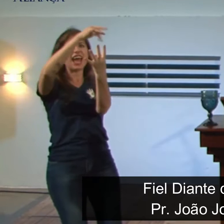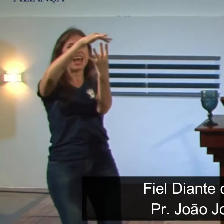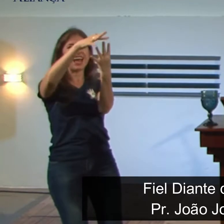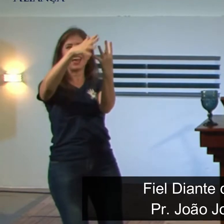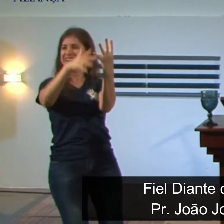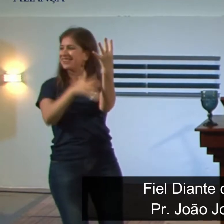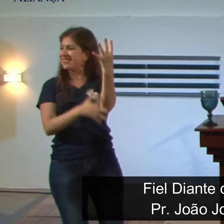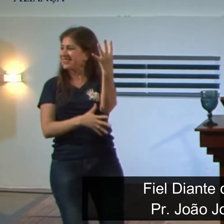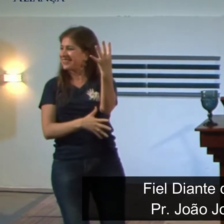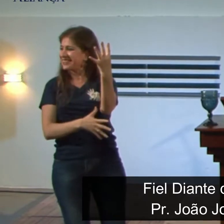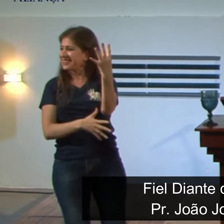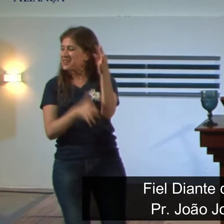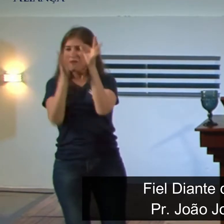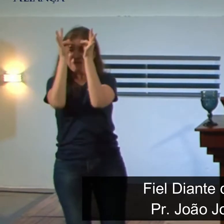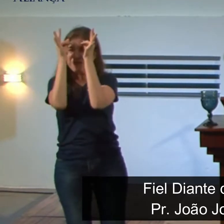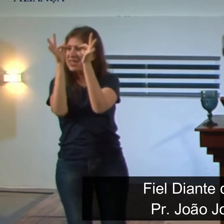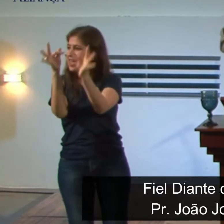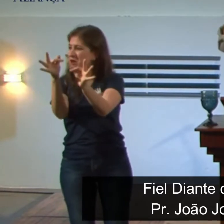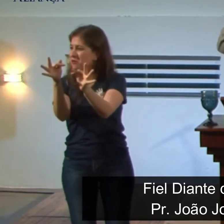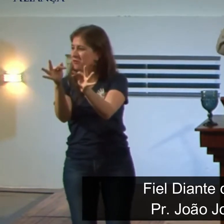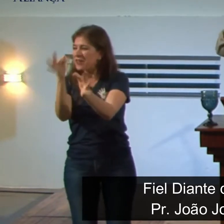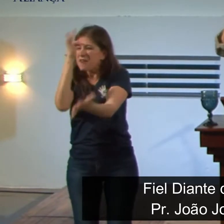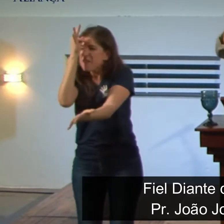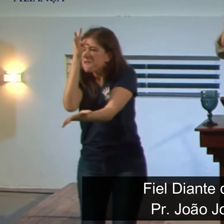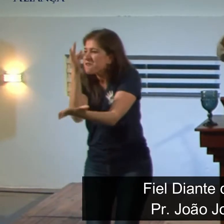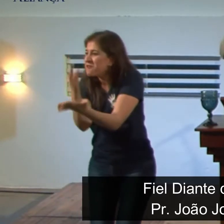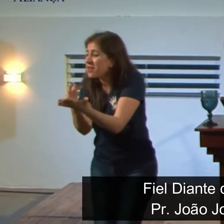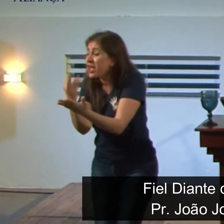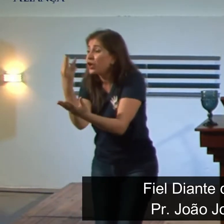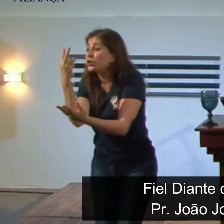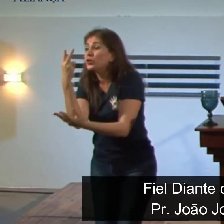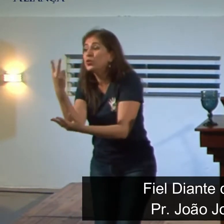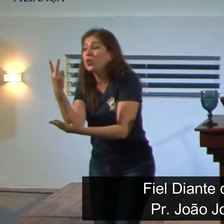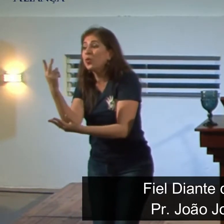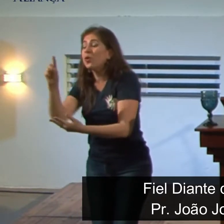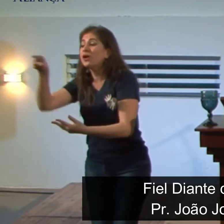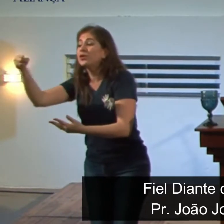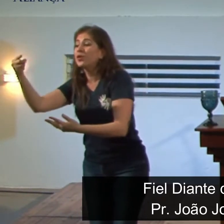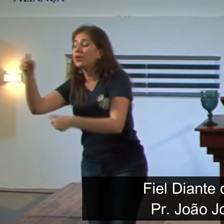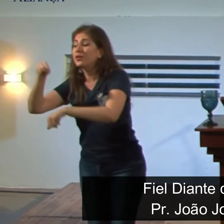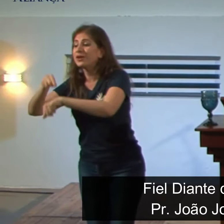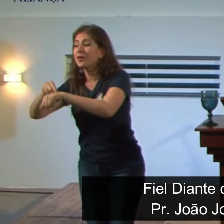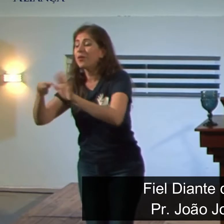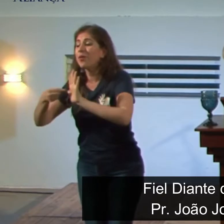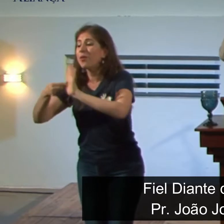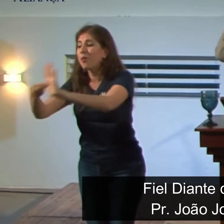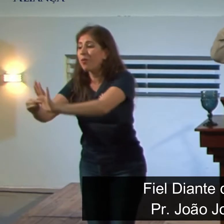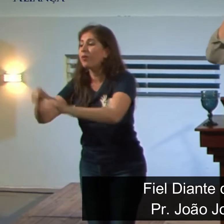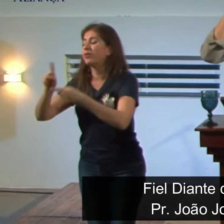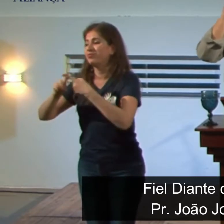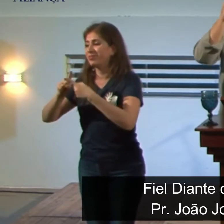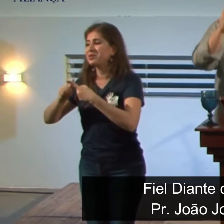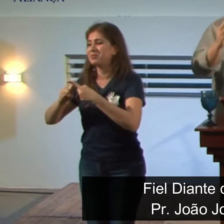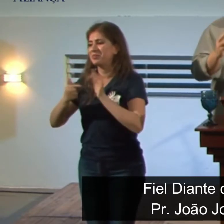tiveram sua fé posta à prova em outras duas ocasiões registradas nesse livro também.